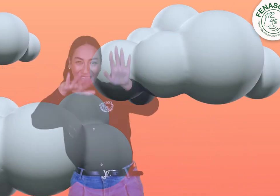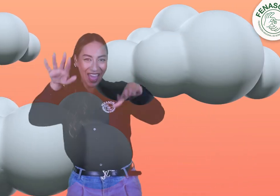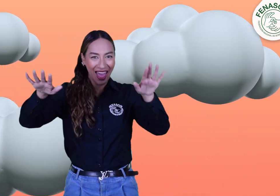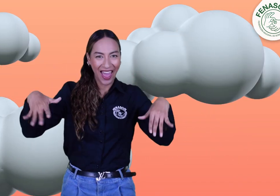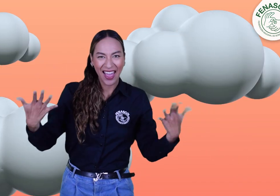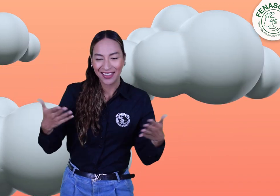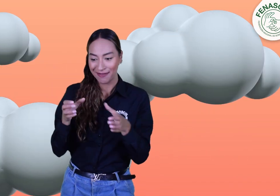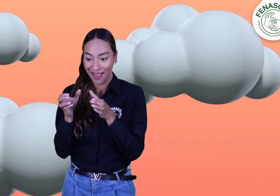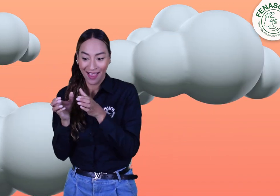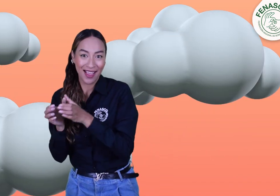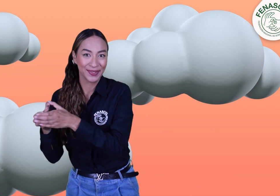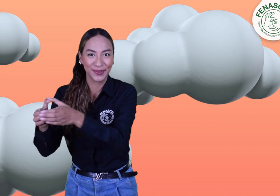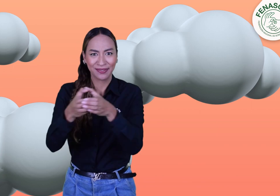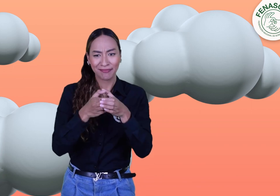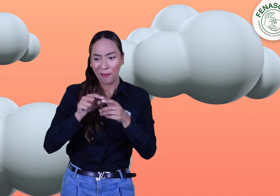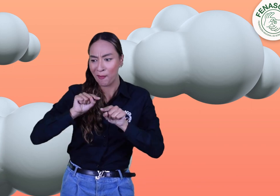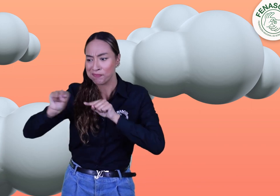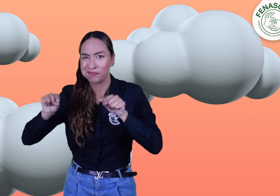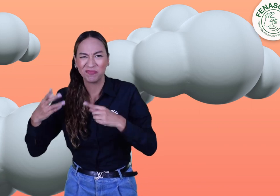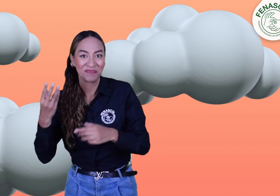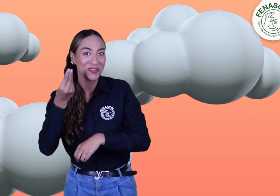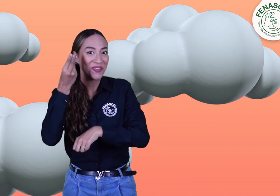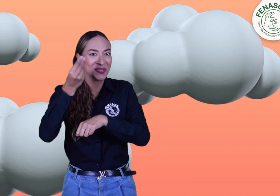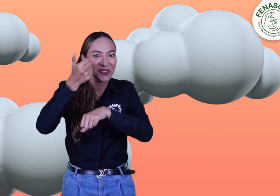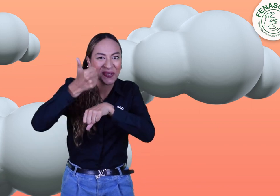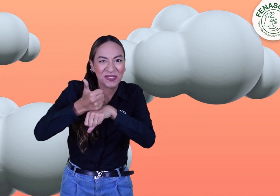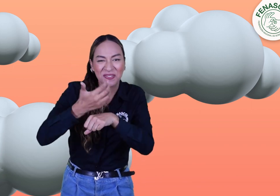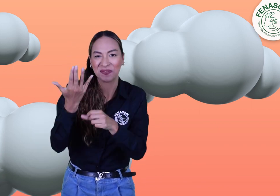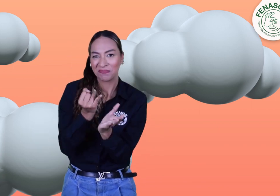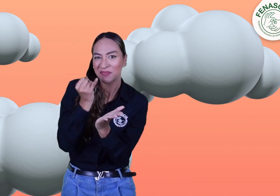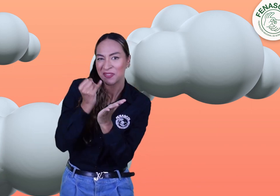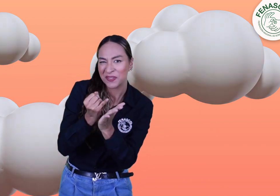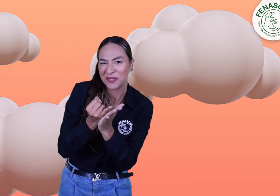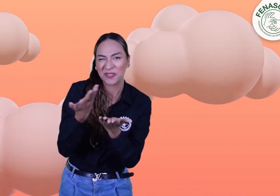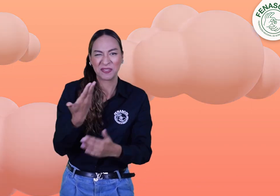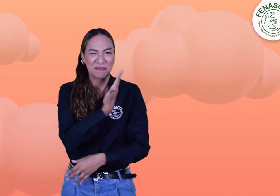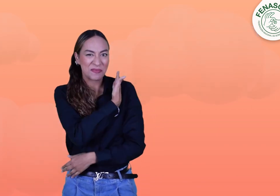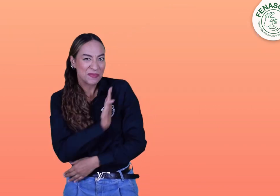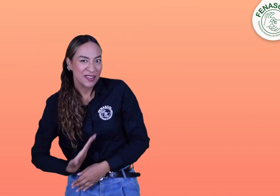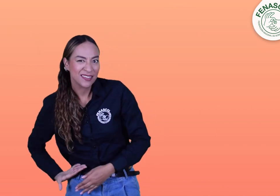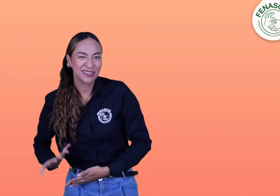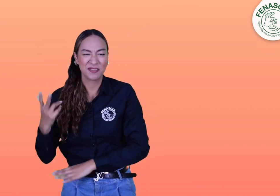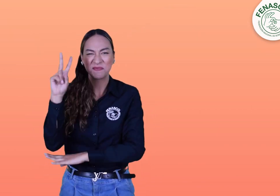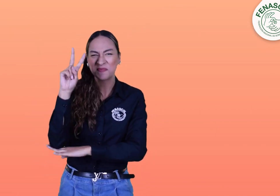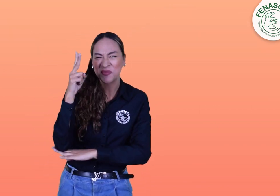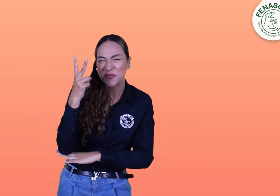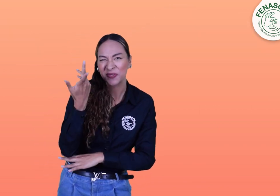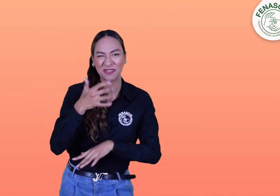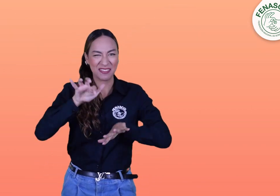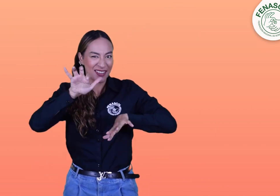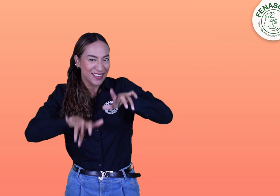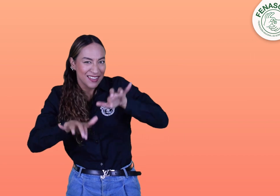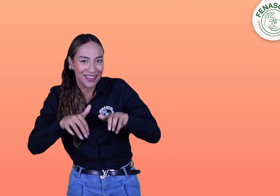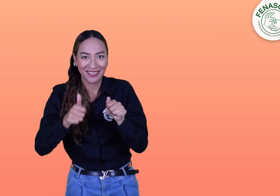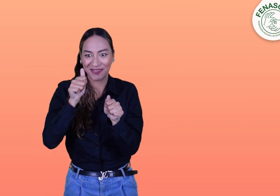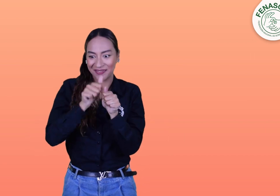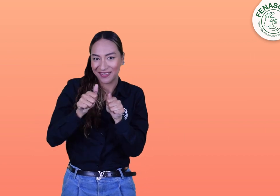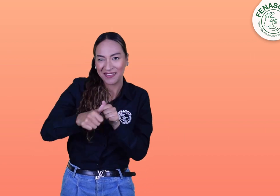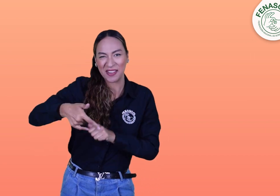¡Ey! ¡Ey! En las asociaciones hay participación de mujeres en todos los cargos, en el consejo directivo o junta directiva. Son